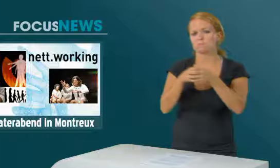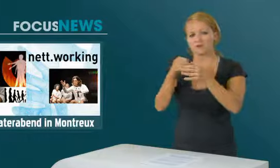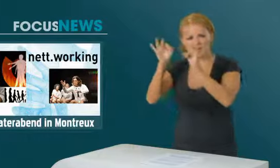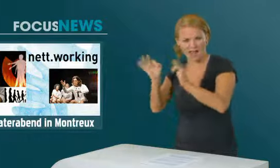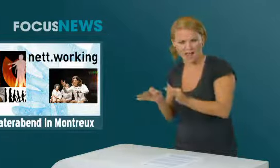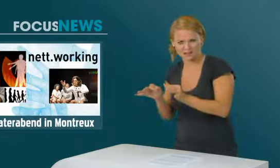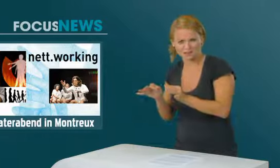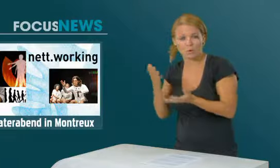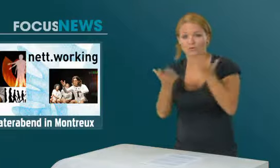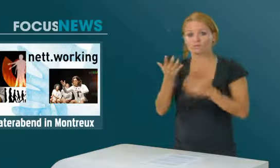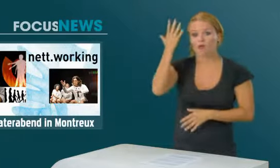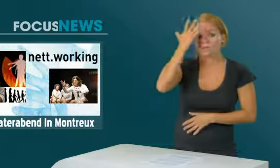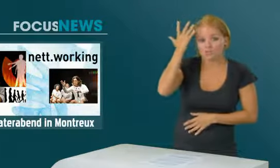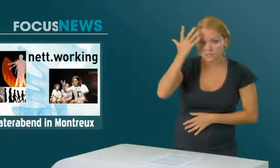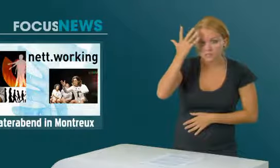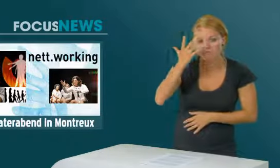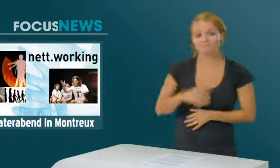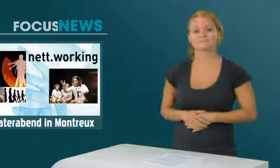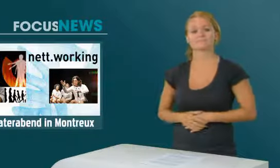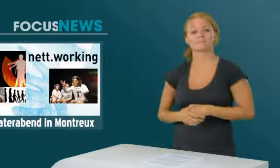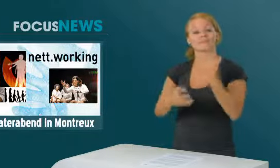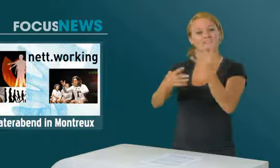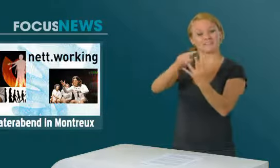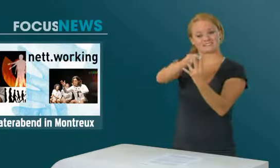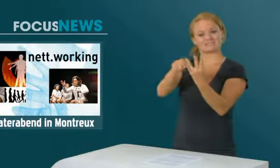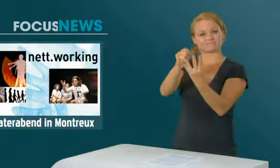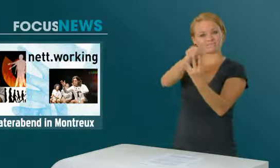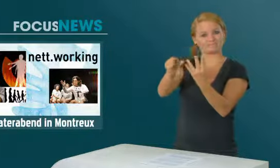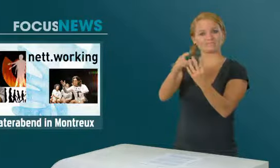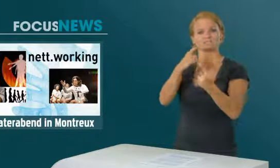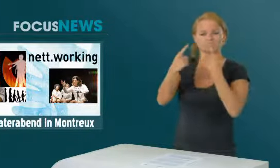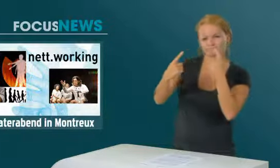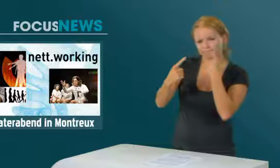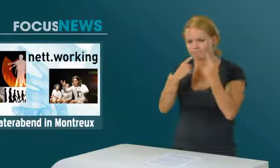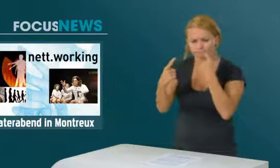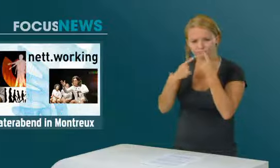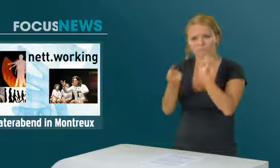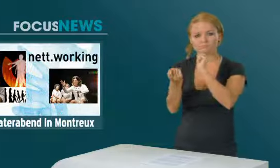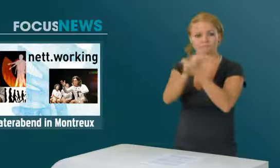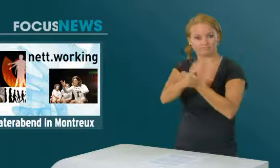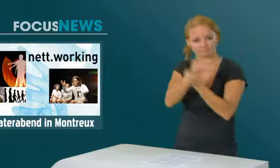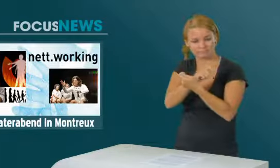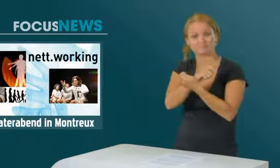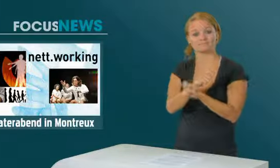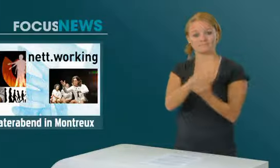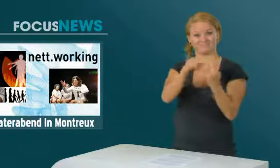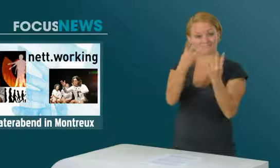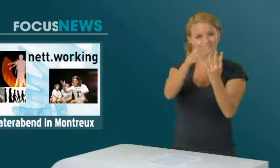Realität oder Fantasie. Die Idee und Umsetzung stammt von